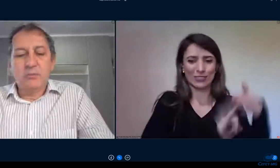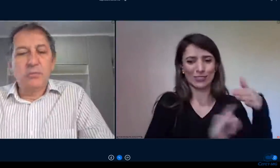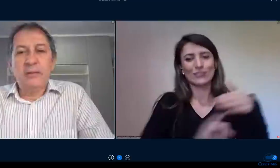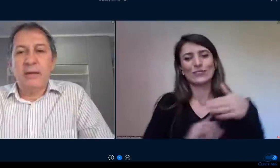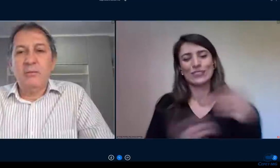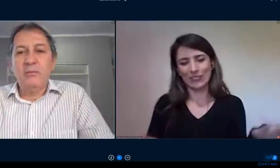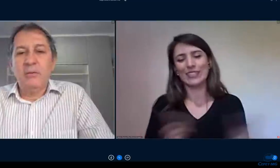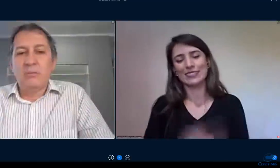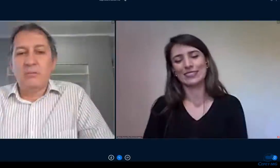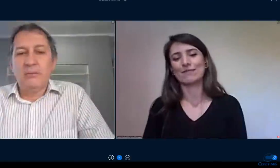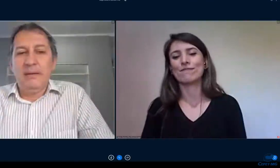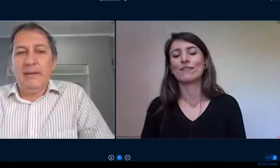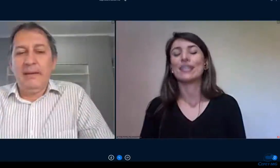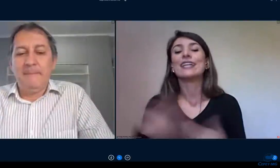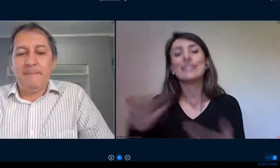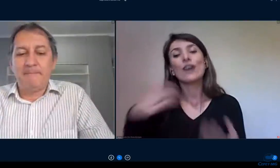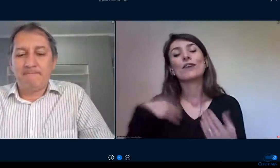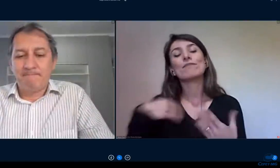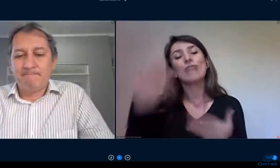agradeço então eu